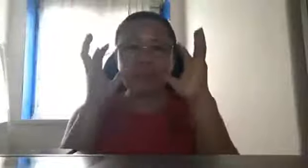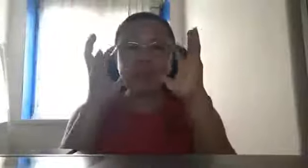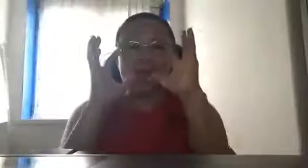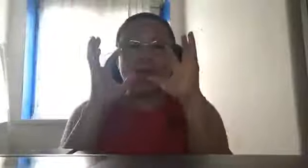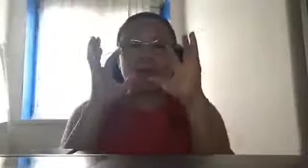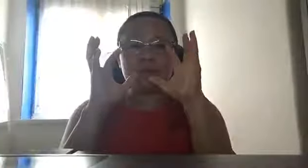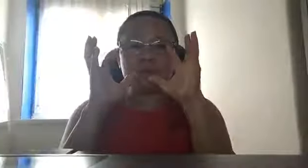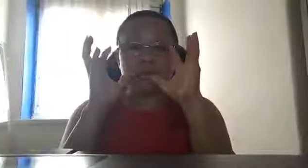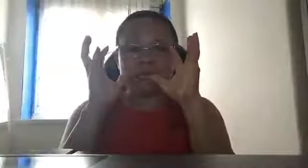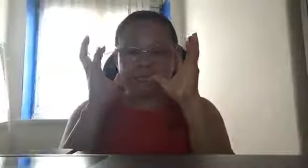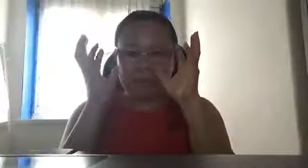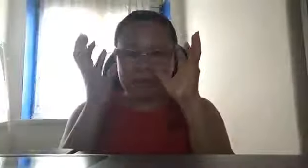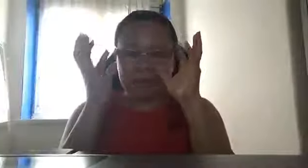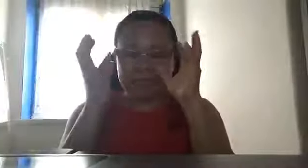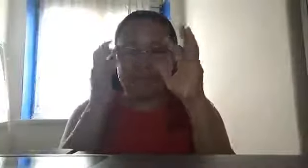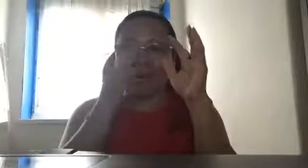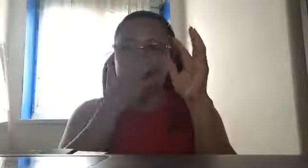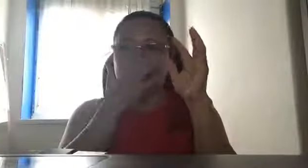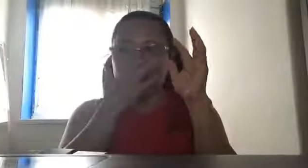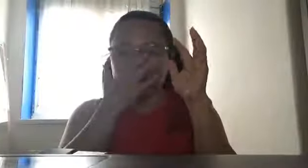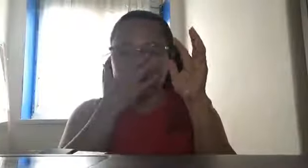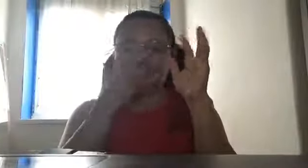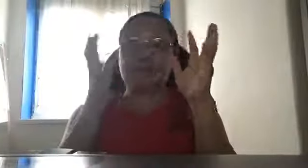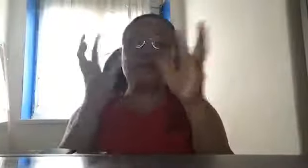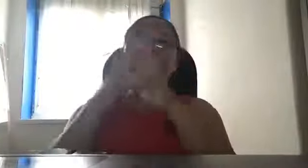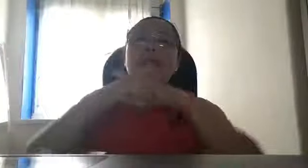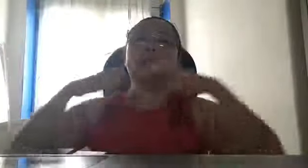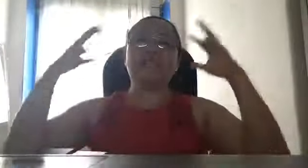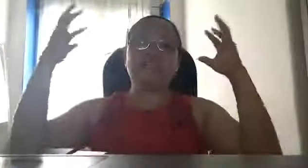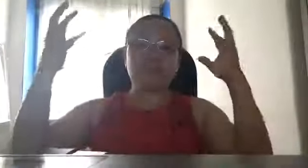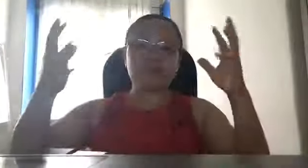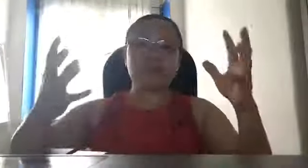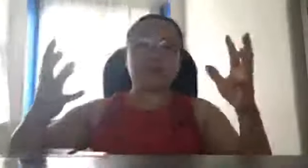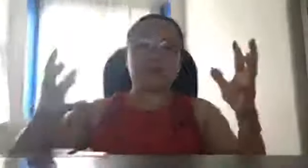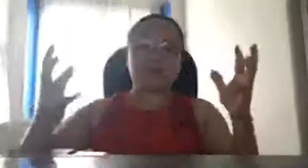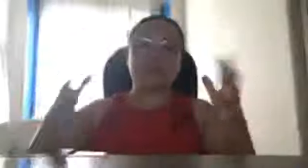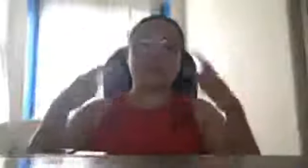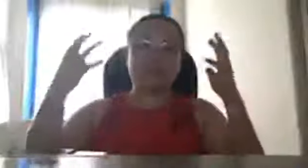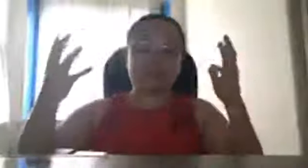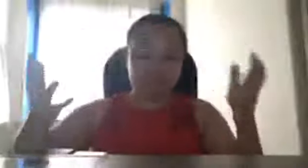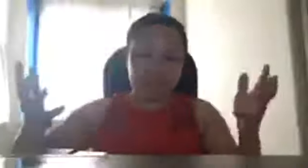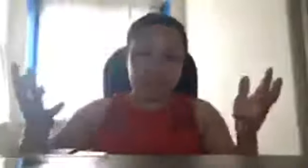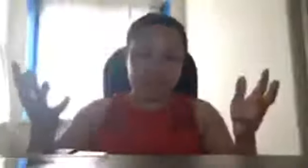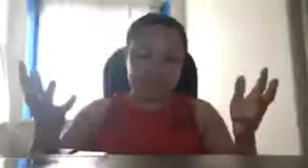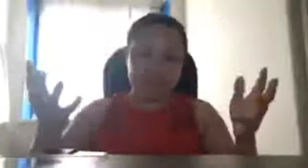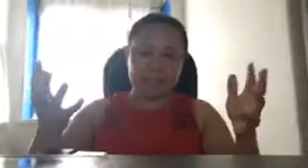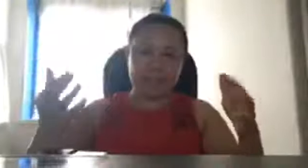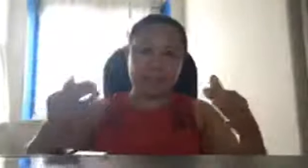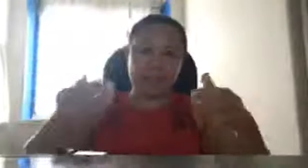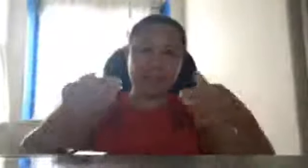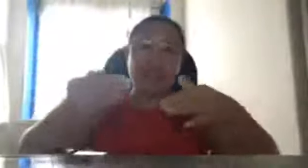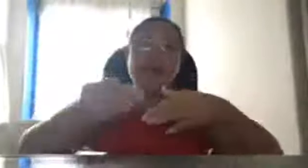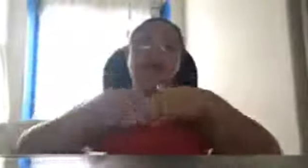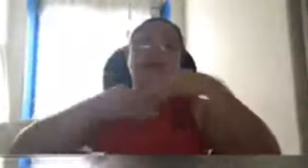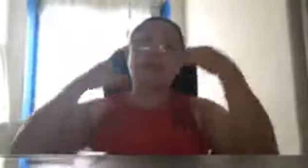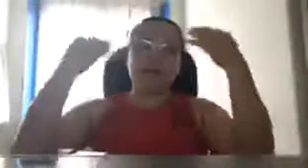ang gusto lang nila mangyari na hindi naman magpanik ng gusto si sir Delphine Lorenzana at ang